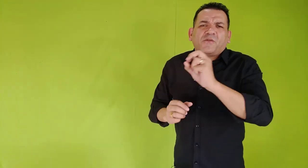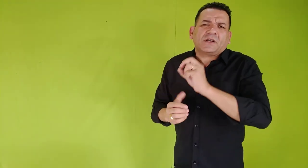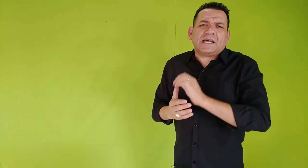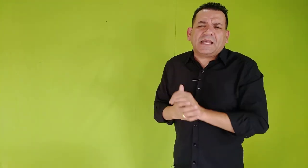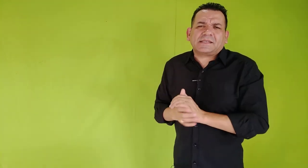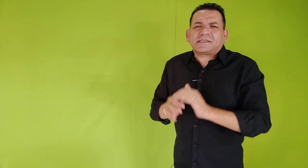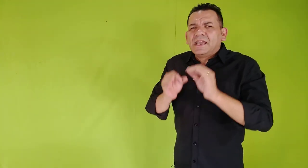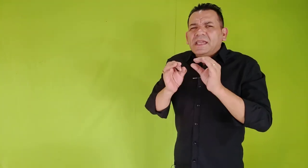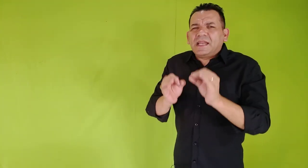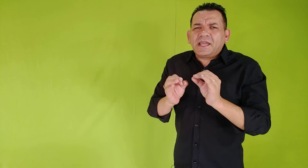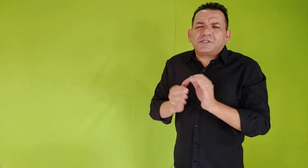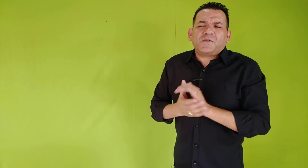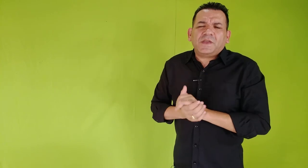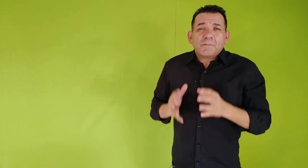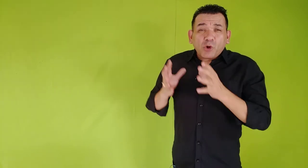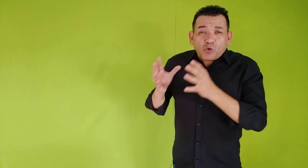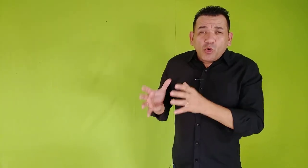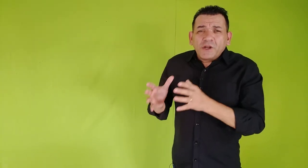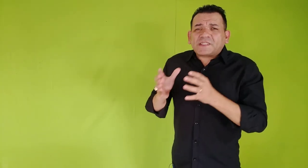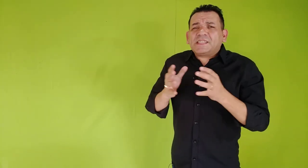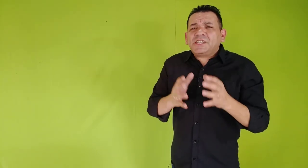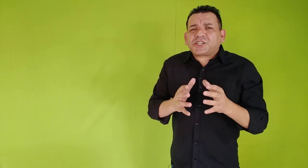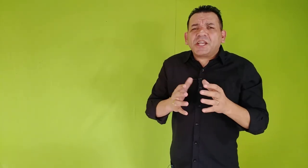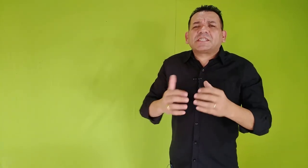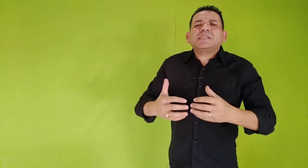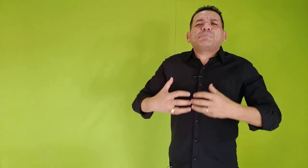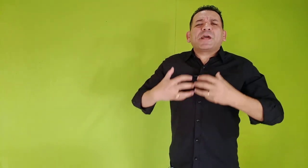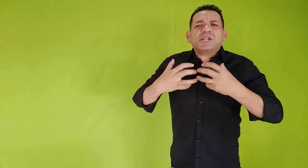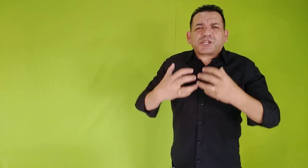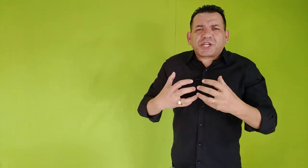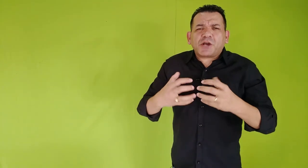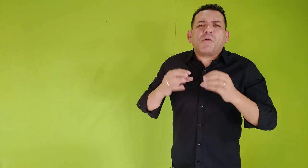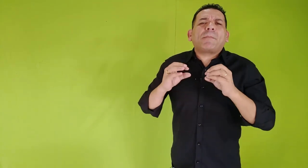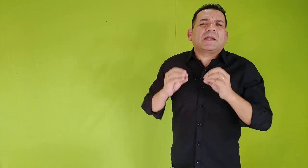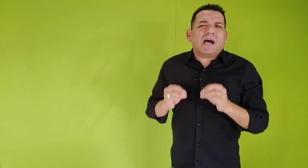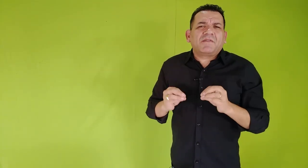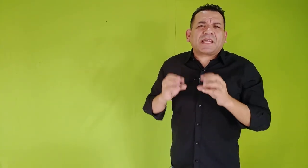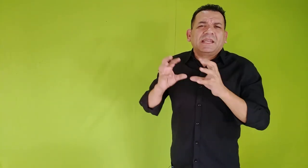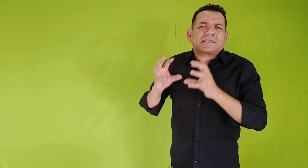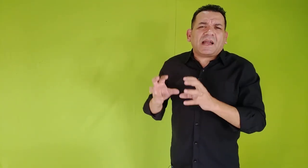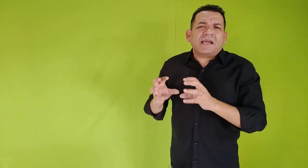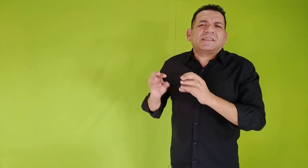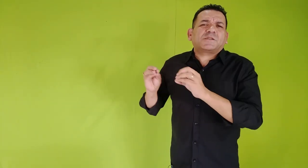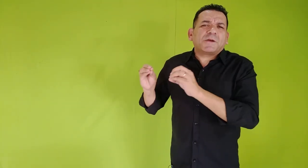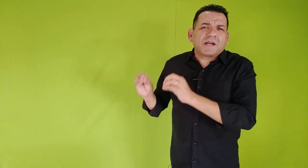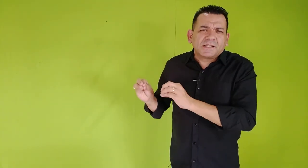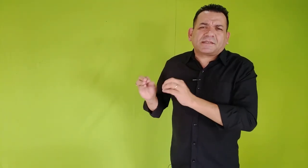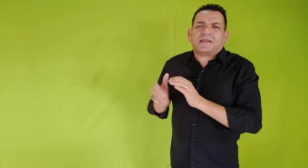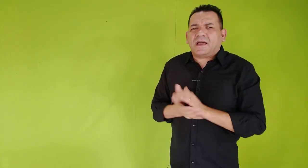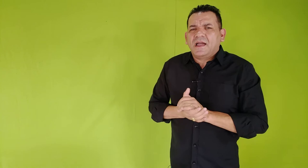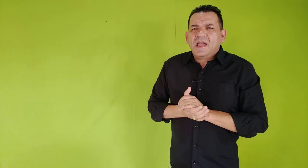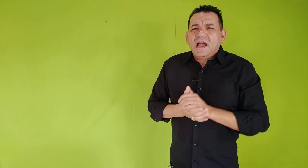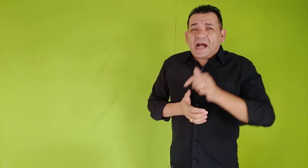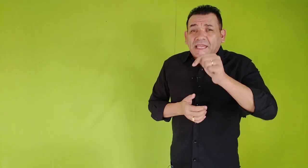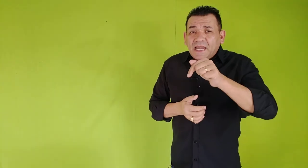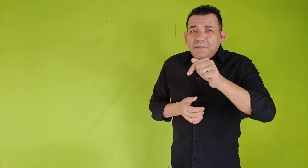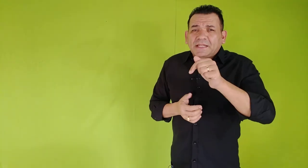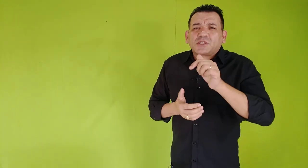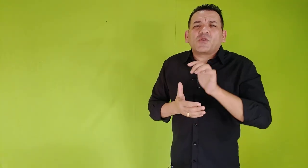fortalece e lhe edifica. Procure se encher, se preencher com palavras que lhe traz esperança. Aqui Lamentações